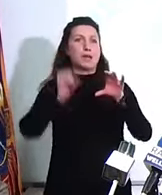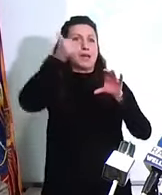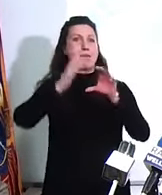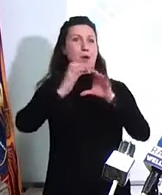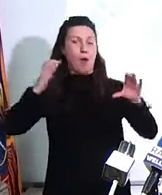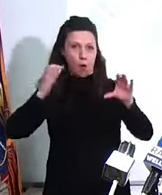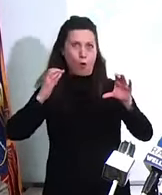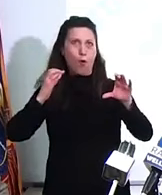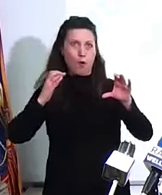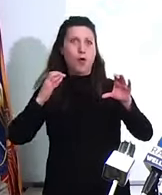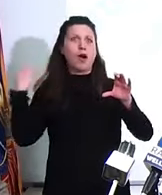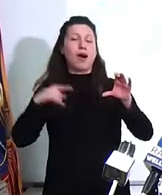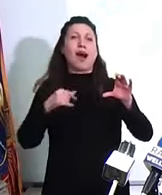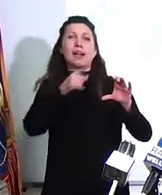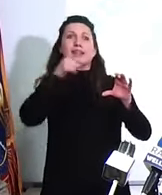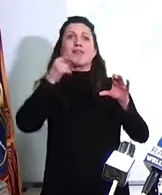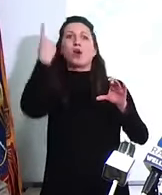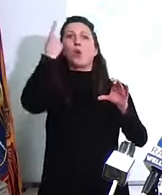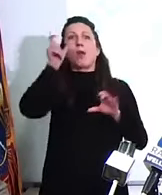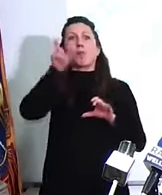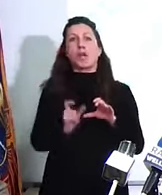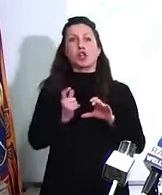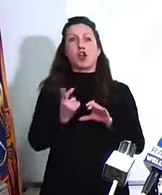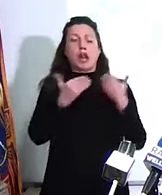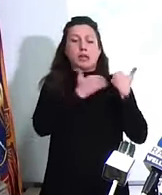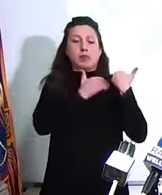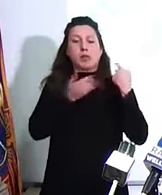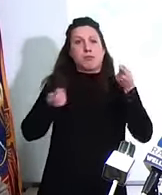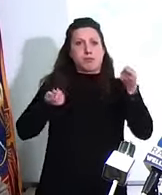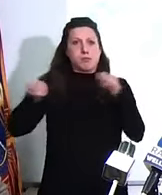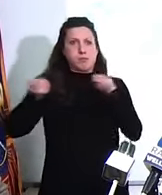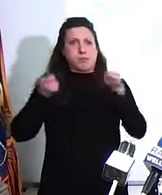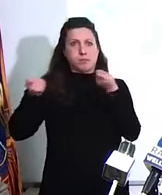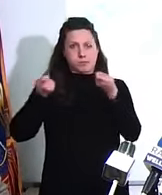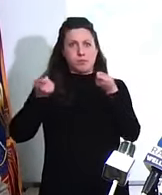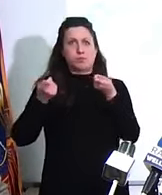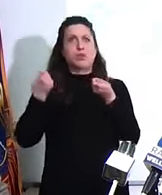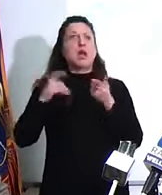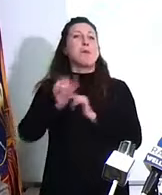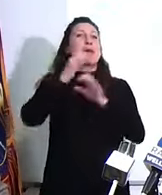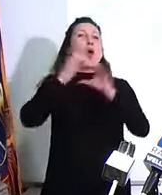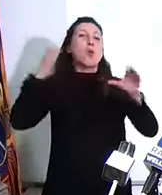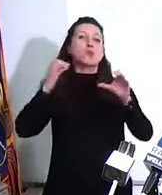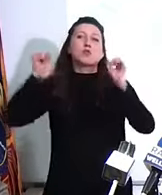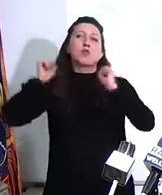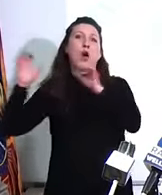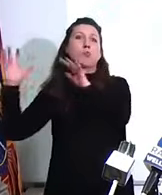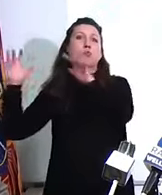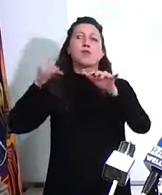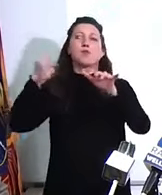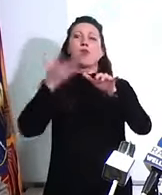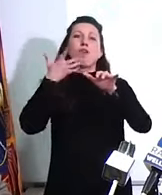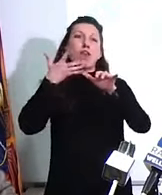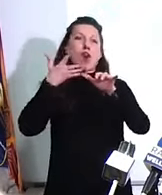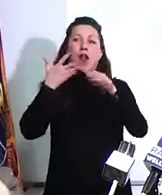semi vuoto, e la corsa di prima, perché magari i ragazzi vogliono arrivare a prima scuola, perché hanno la fase di due chiacchiere prima della lezione,